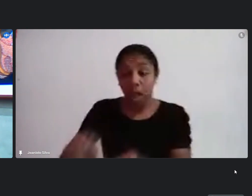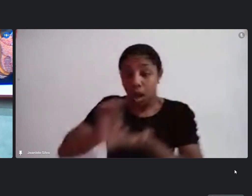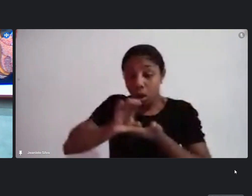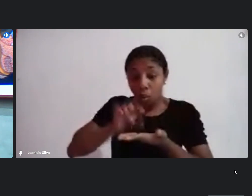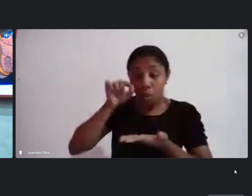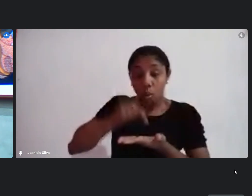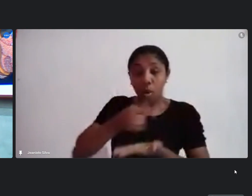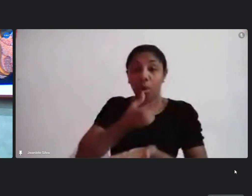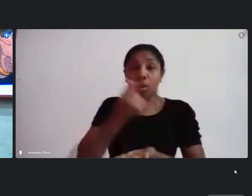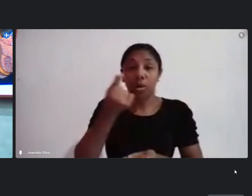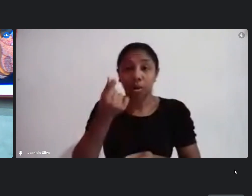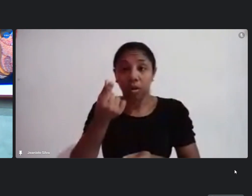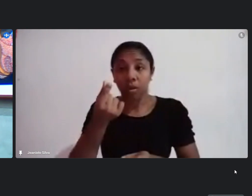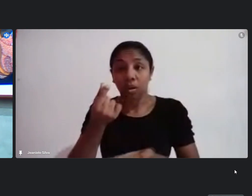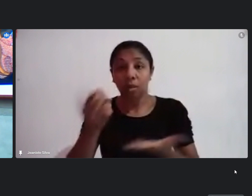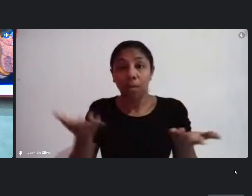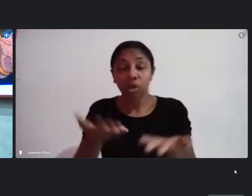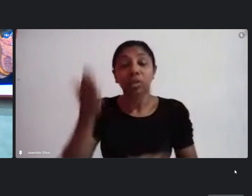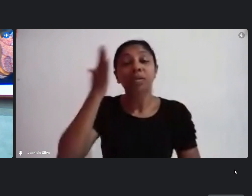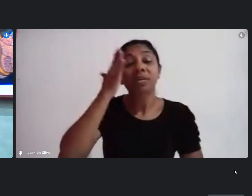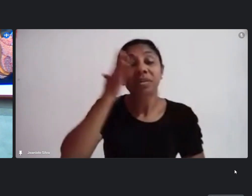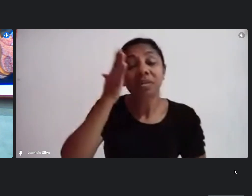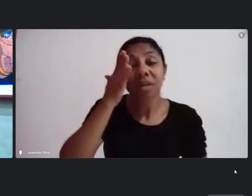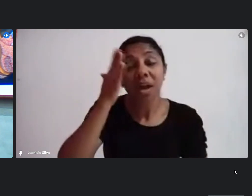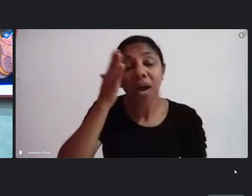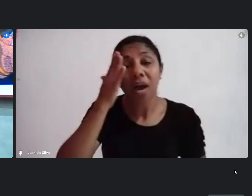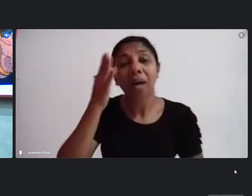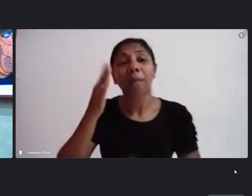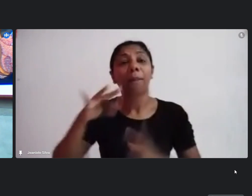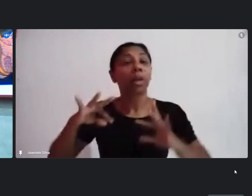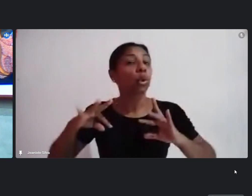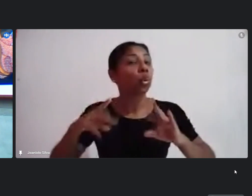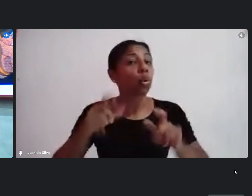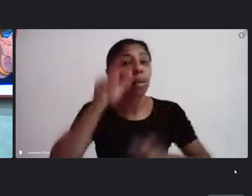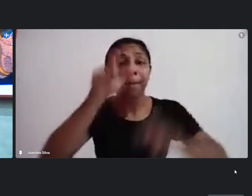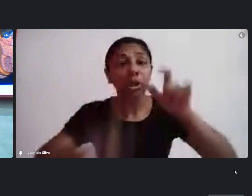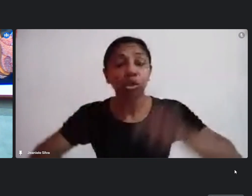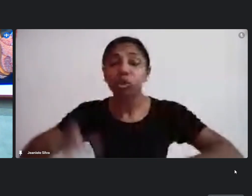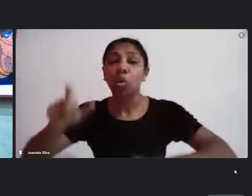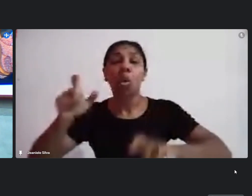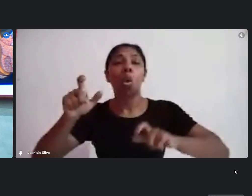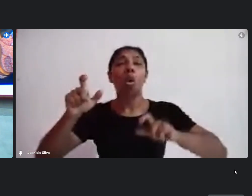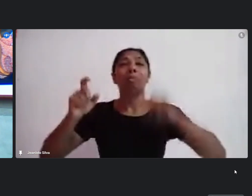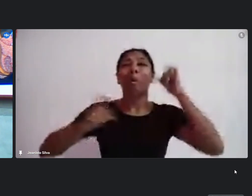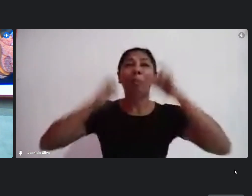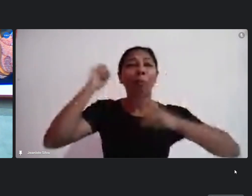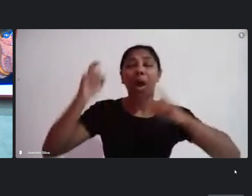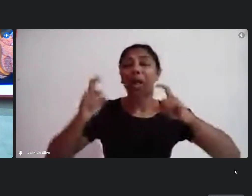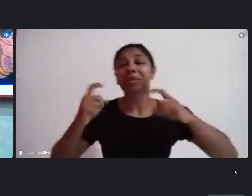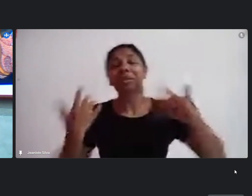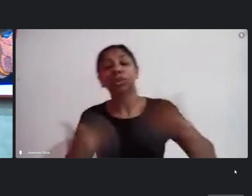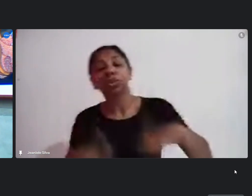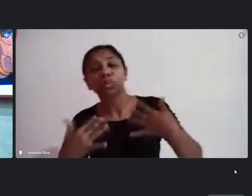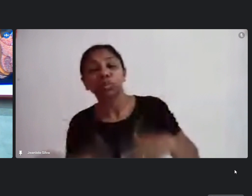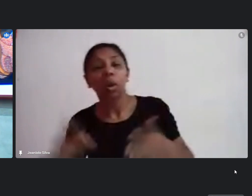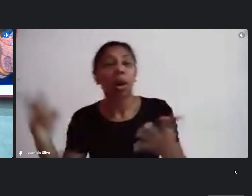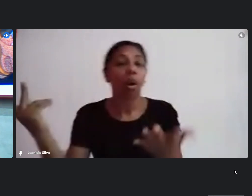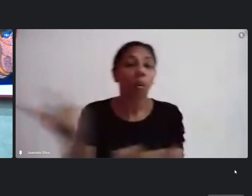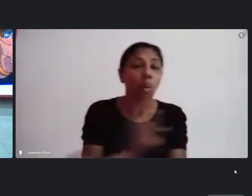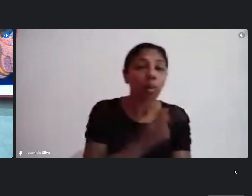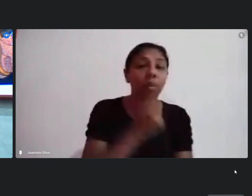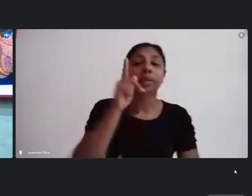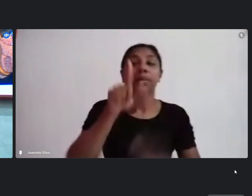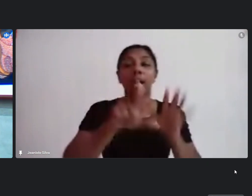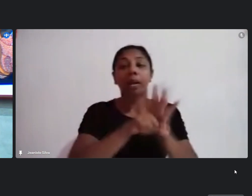como a gente sabe que está todo mundo aperreado para a Paula Gustavo acontecer esse recurso circular a gente está